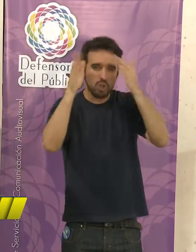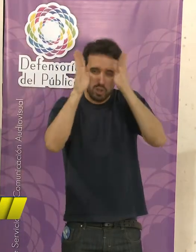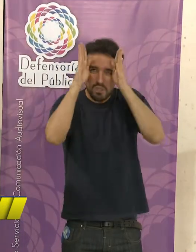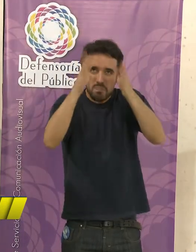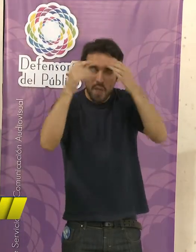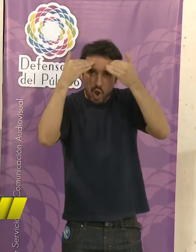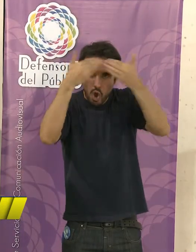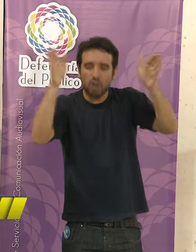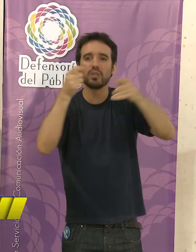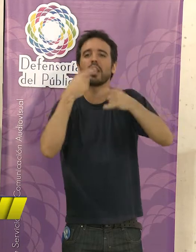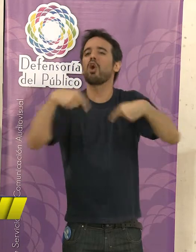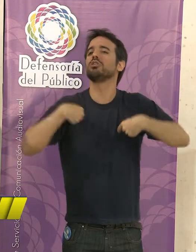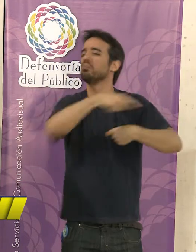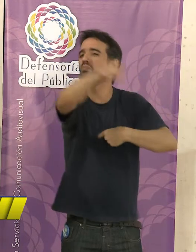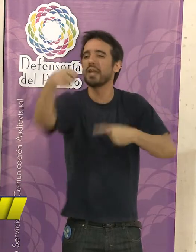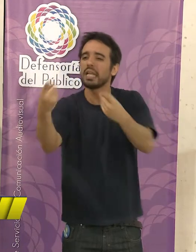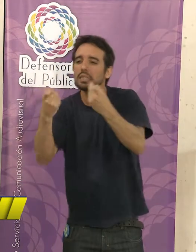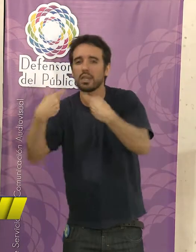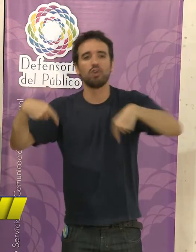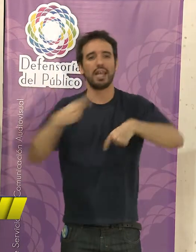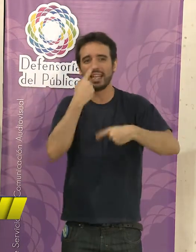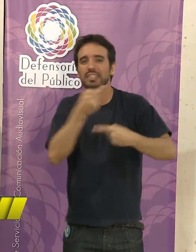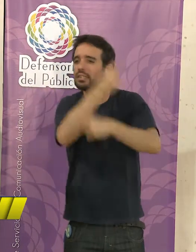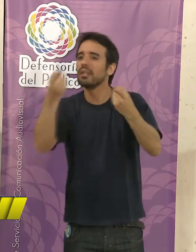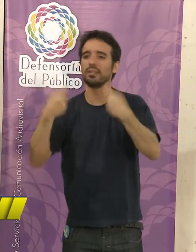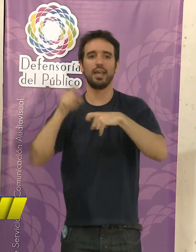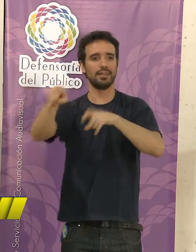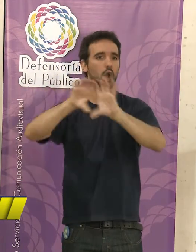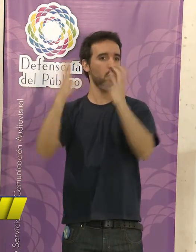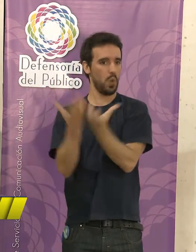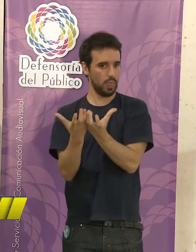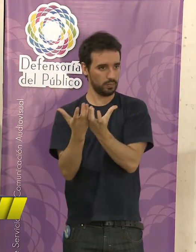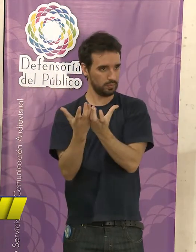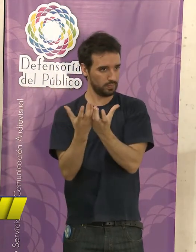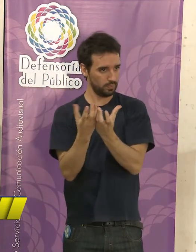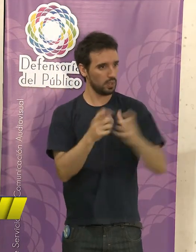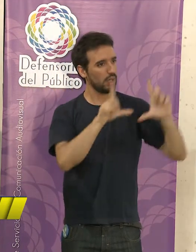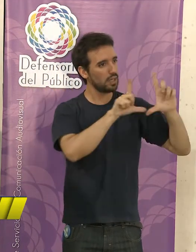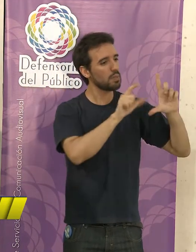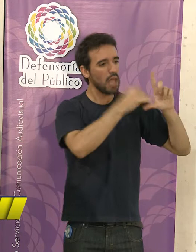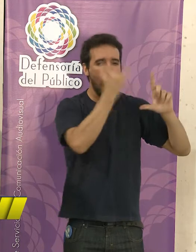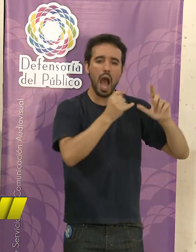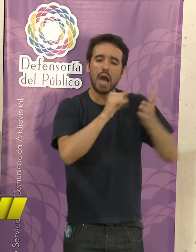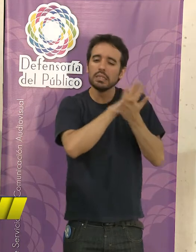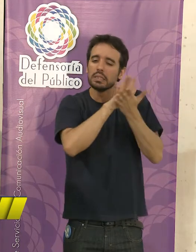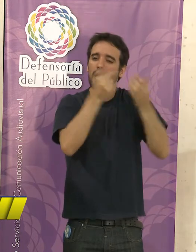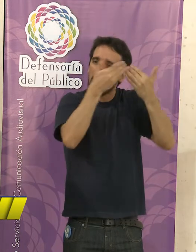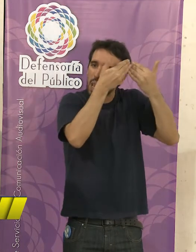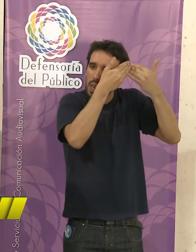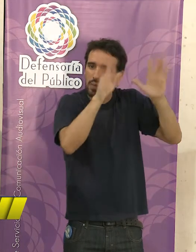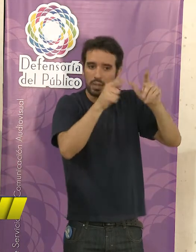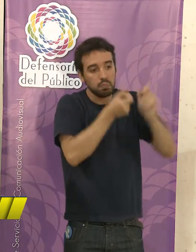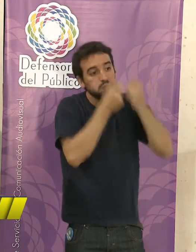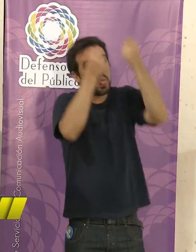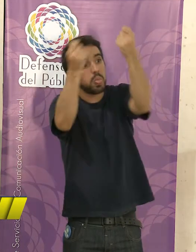respecto a qué necesidades e intereses tiene esa comunidad. Los medios siempre requieren un sentido de libertad que al final se transmite por